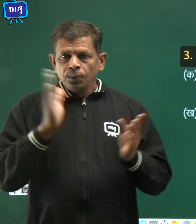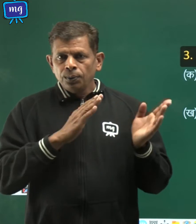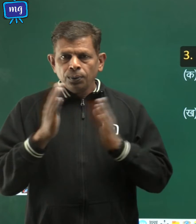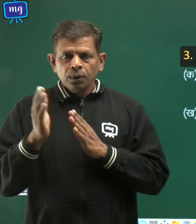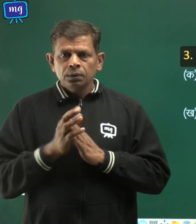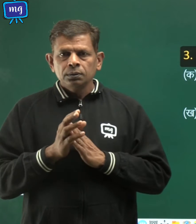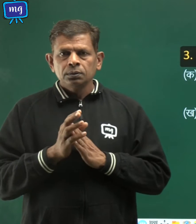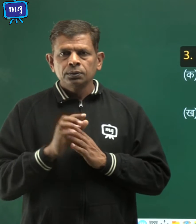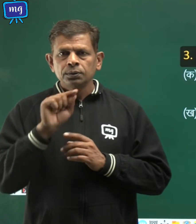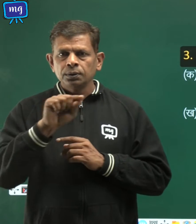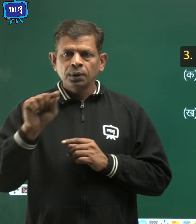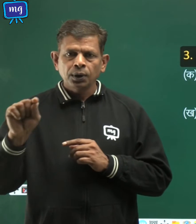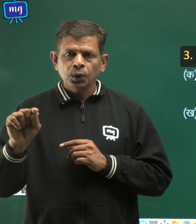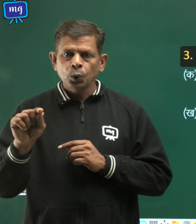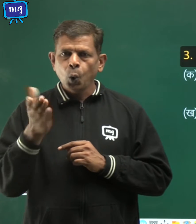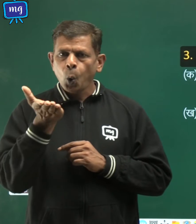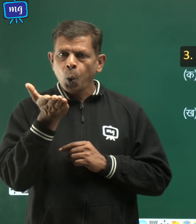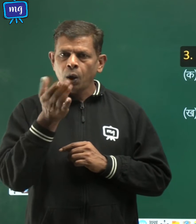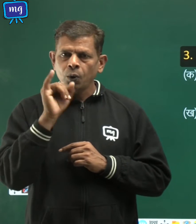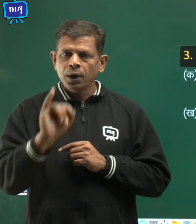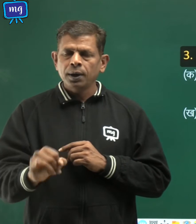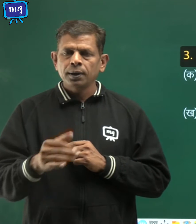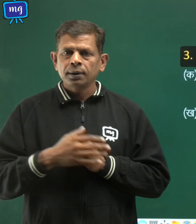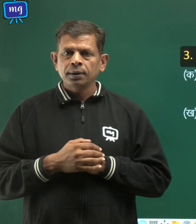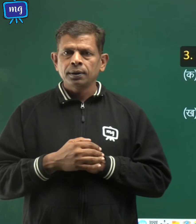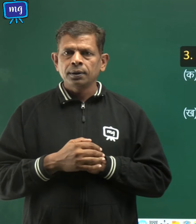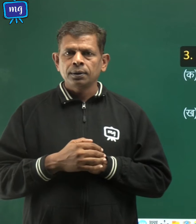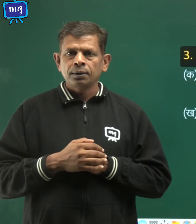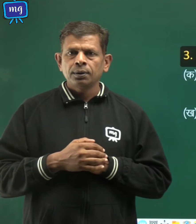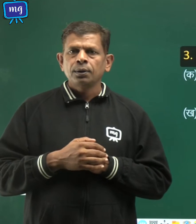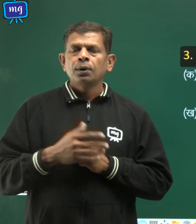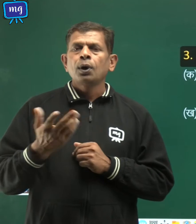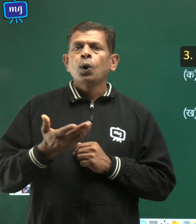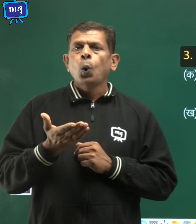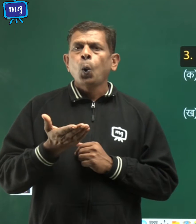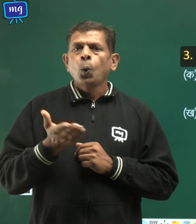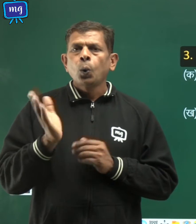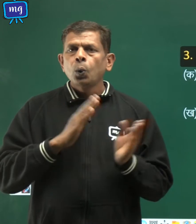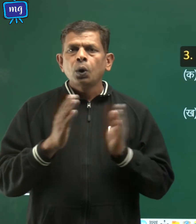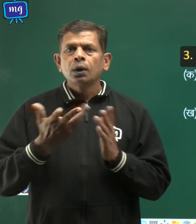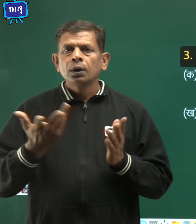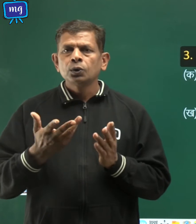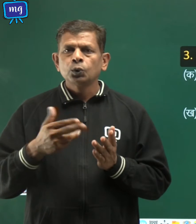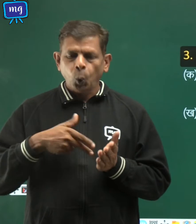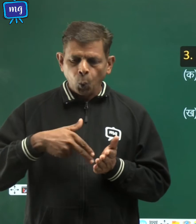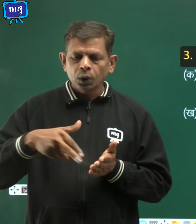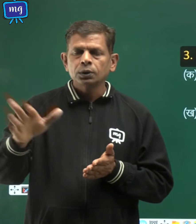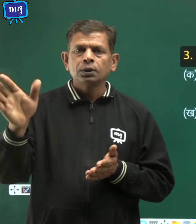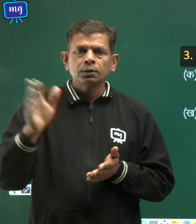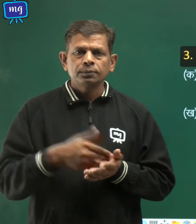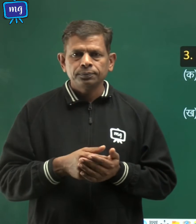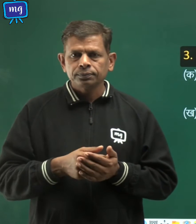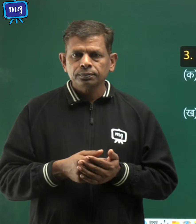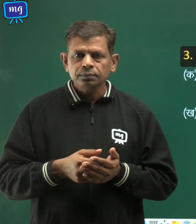कपवन डैश वायू है पवन किसे कहते हैं बच्चों? गतिशील वायू को